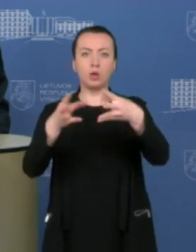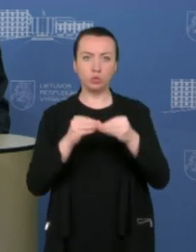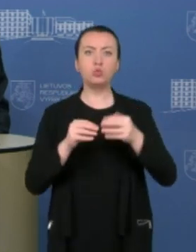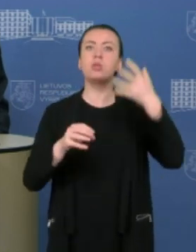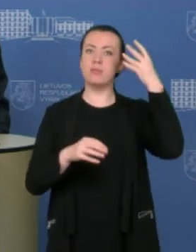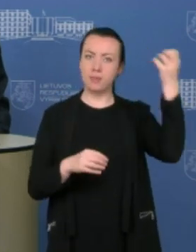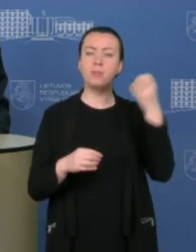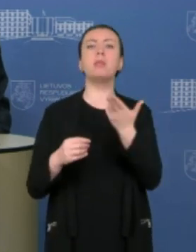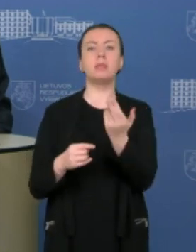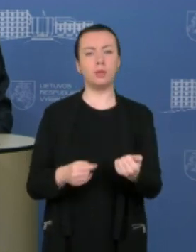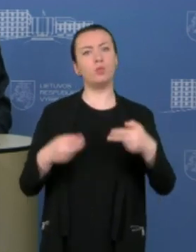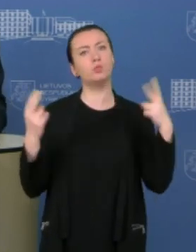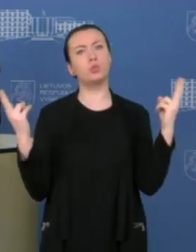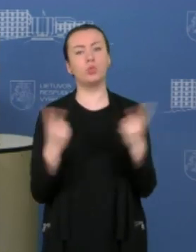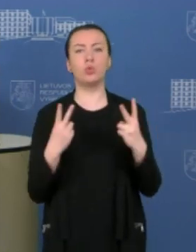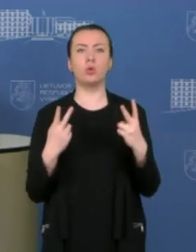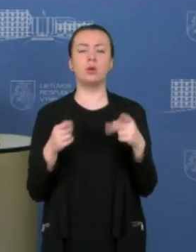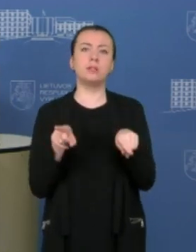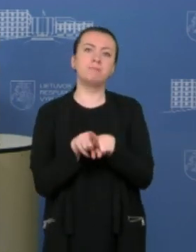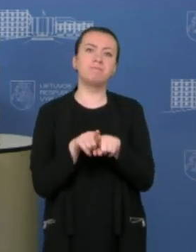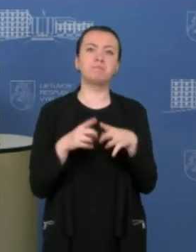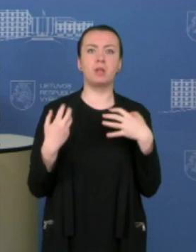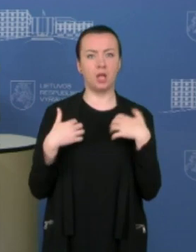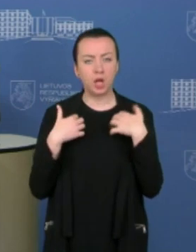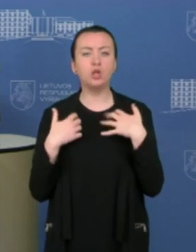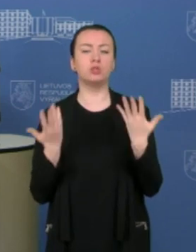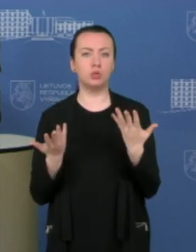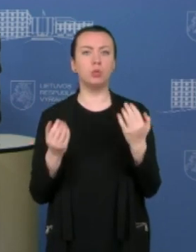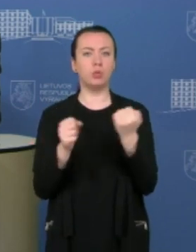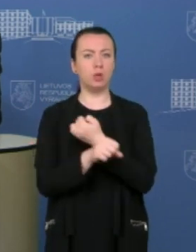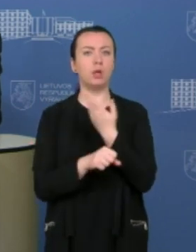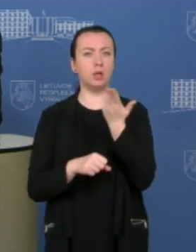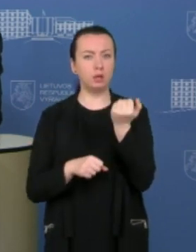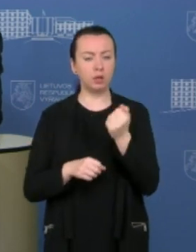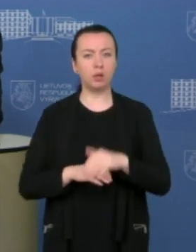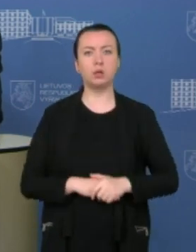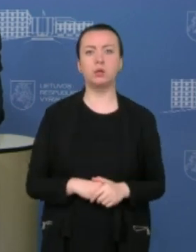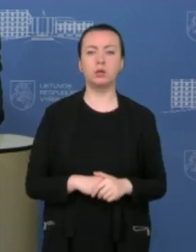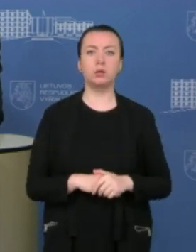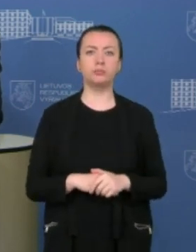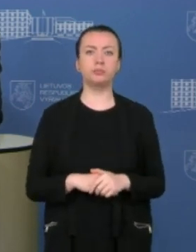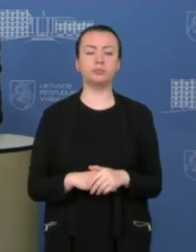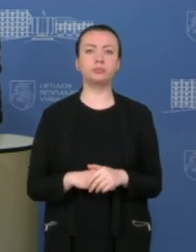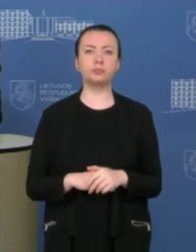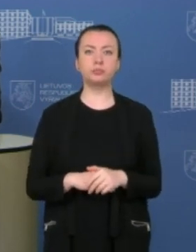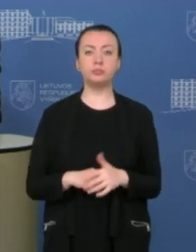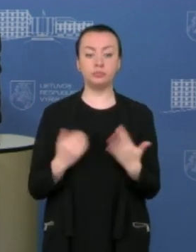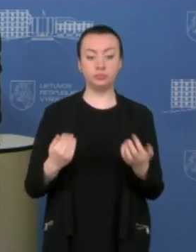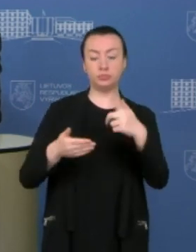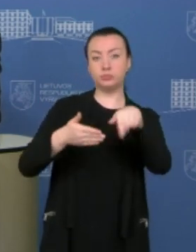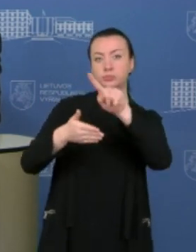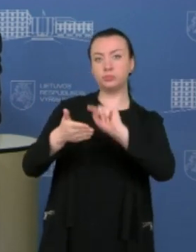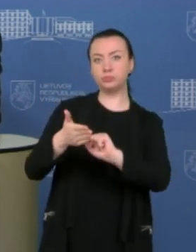bet taip mums jo reikia, kaip sakant, kuo greičiau. Tai nespekuliuosiu, bet kadangi šitą